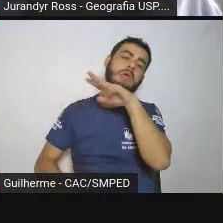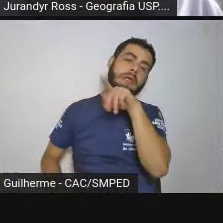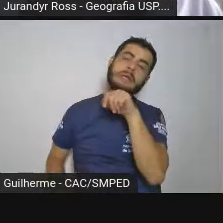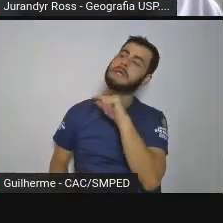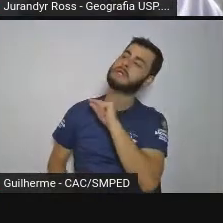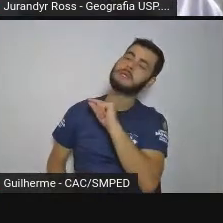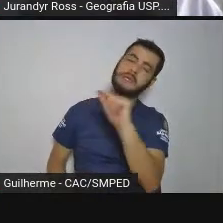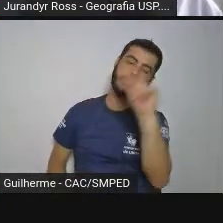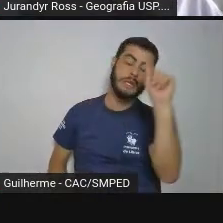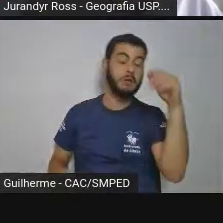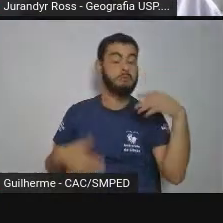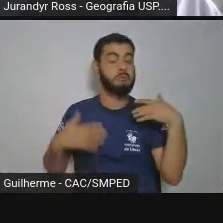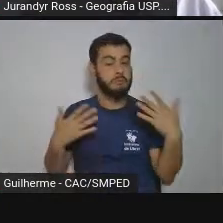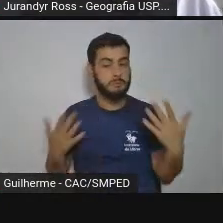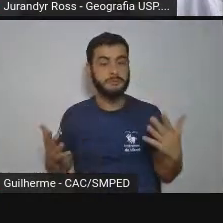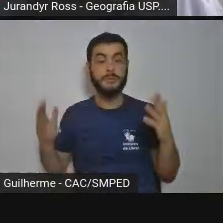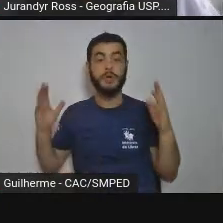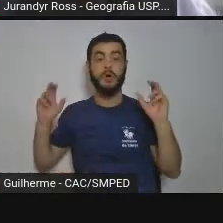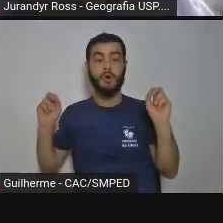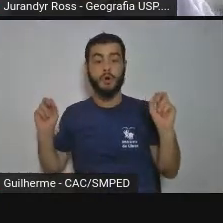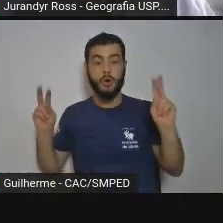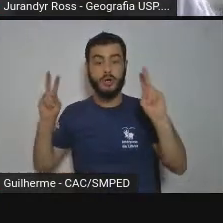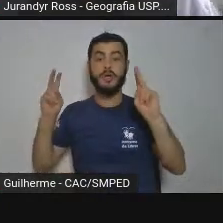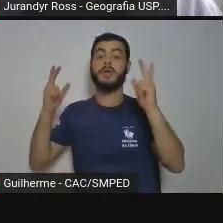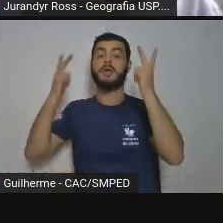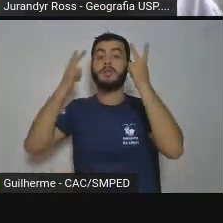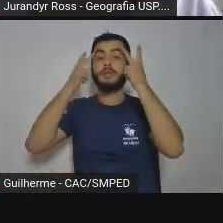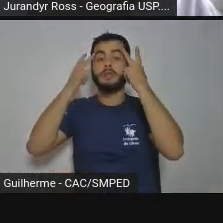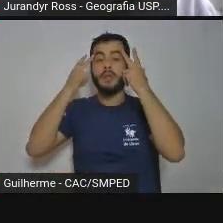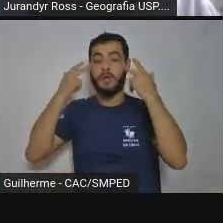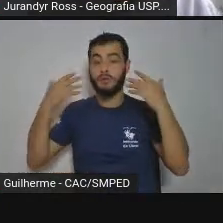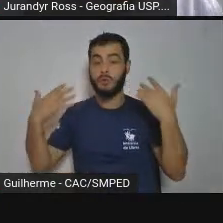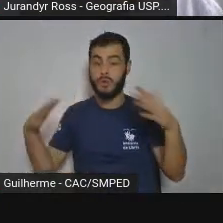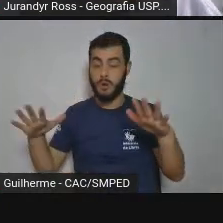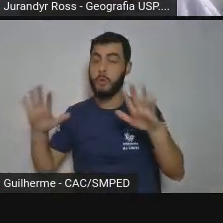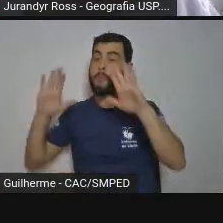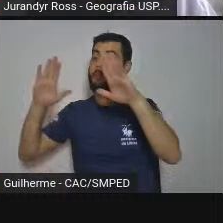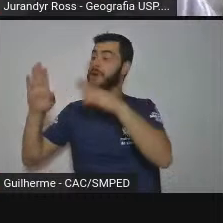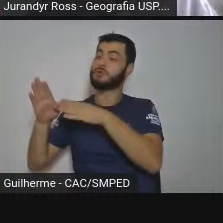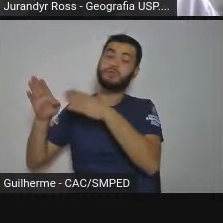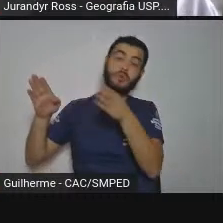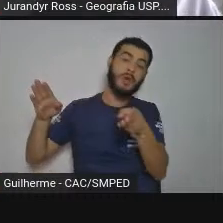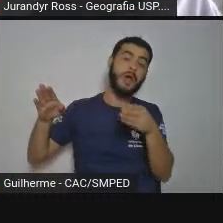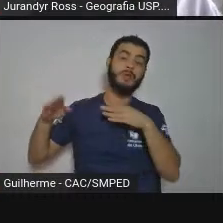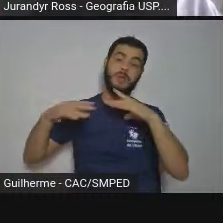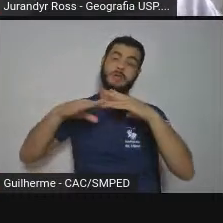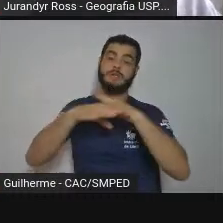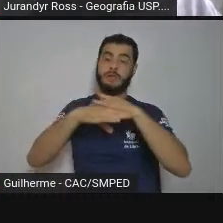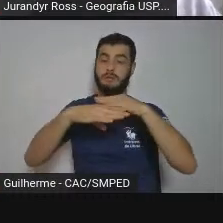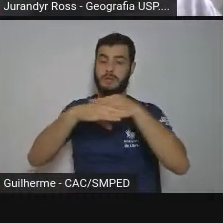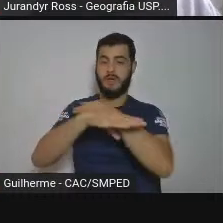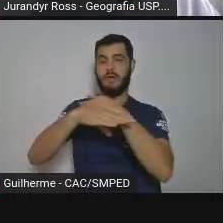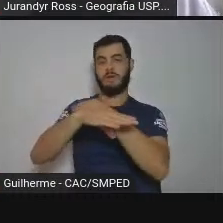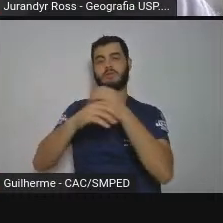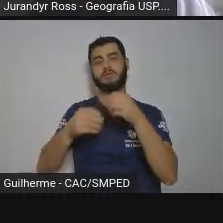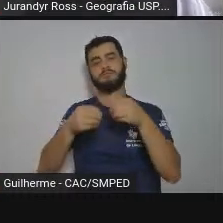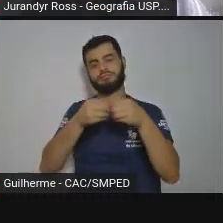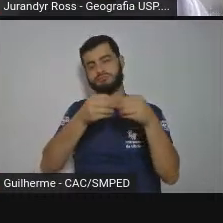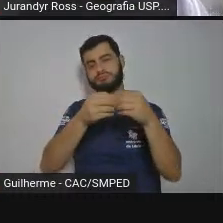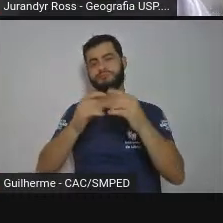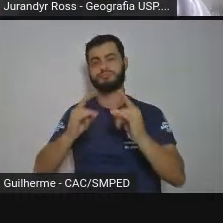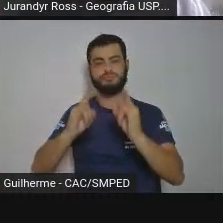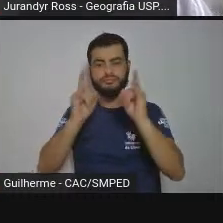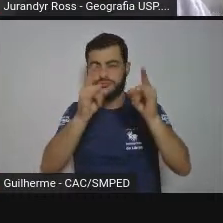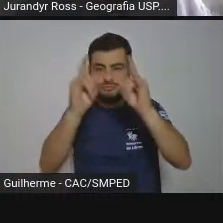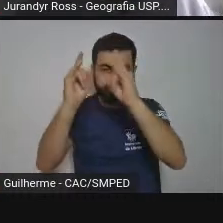E a paisagem cultural? A cidade é uma paisagem cultural? A rodovia é uma paisagem cultural? Ela tem uma dinâmica que é